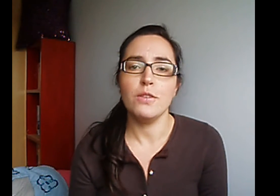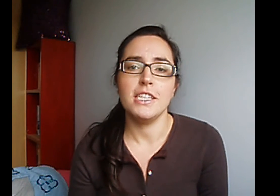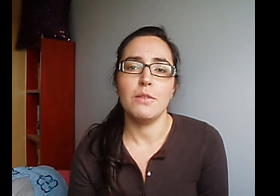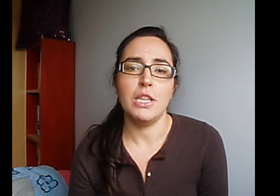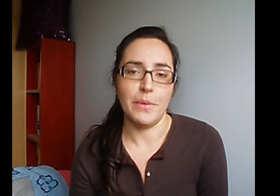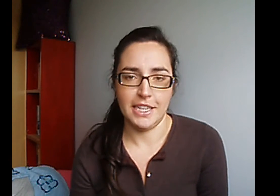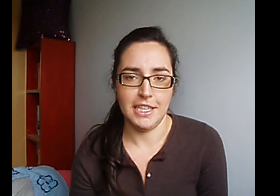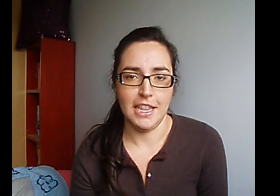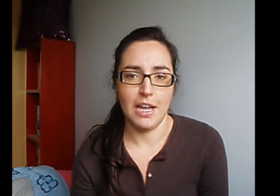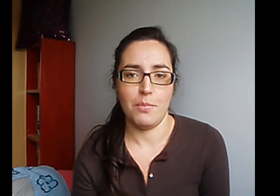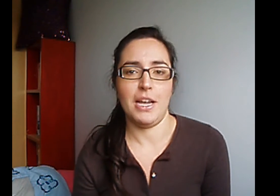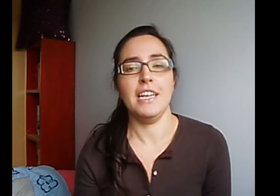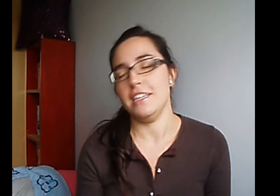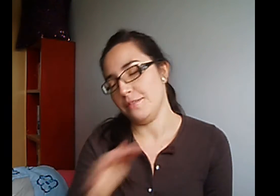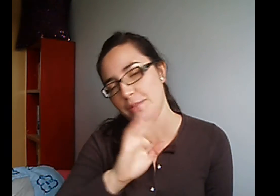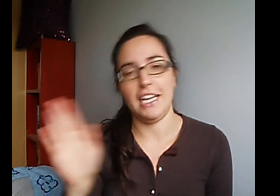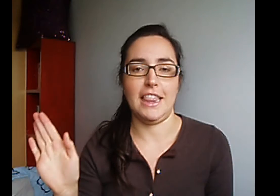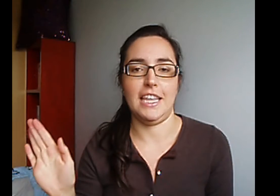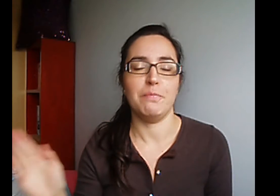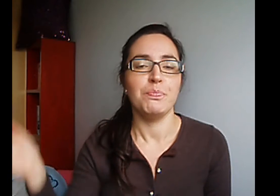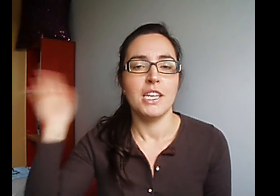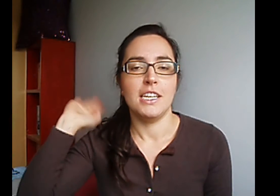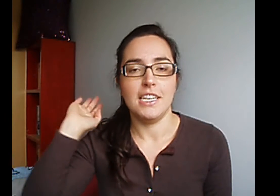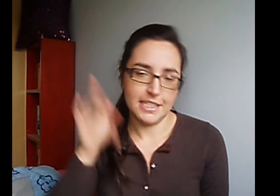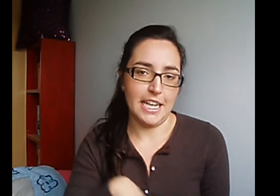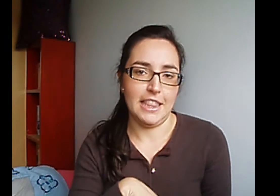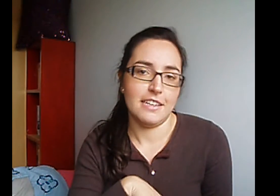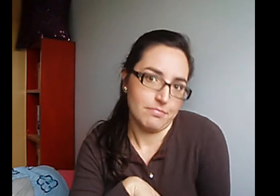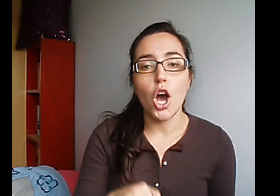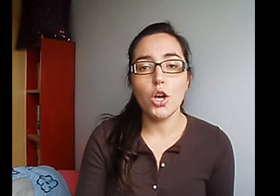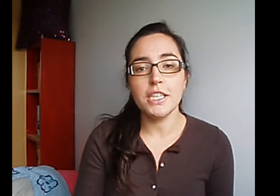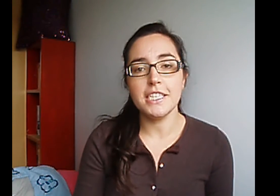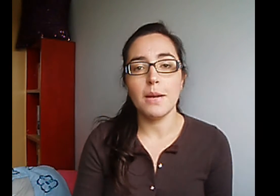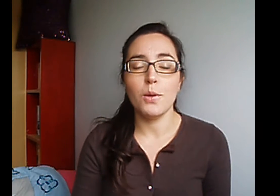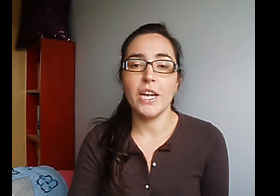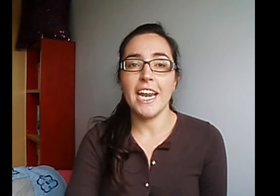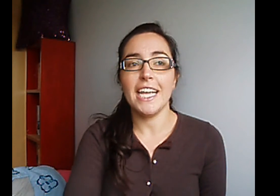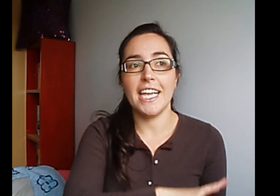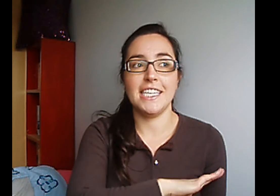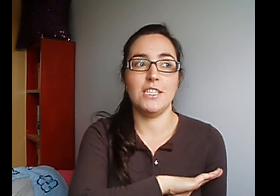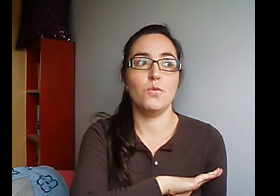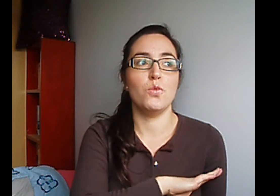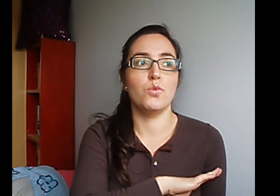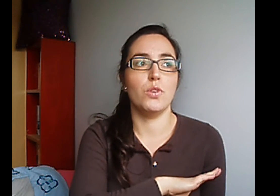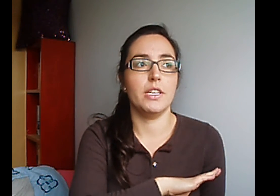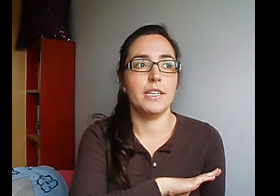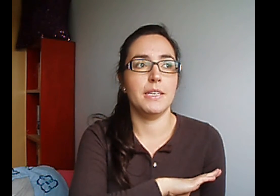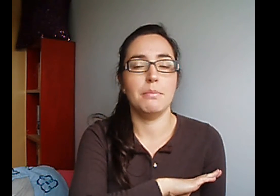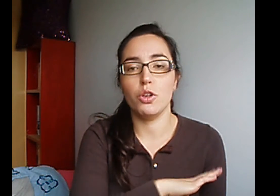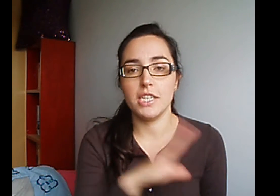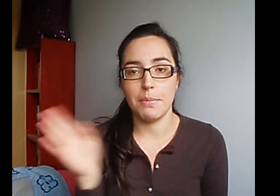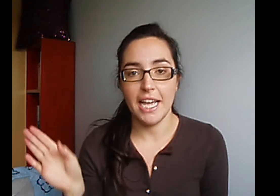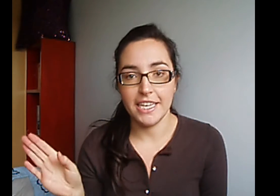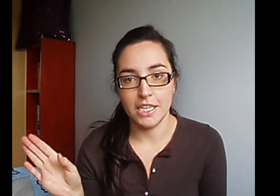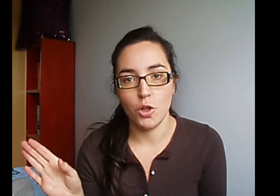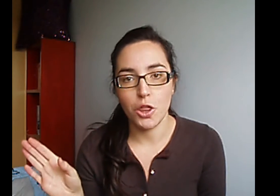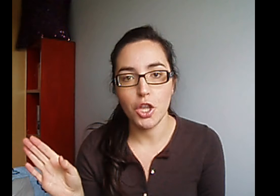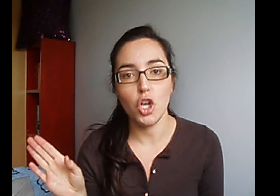una chica muy divertida, ¿vale? Me encanta Se casa Otra chica bloguea que su blog se llama Equinoccio